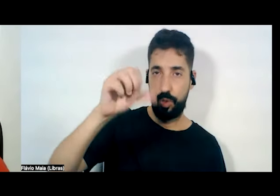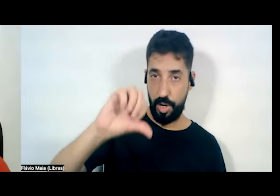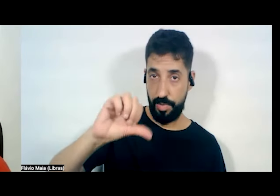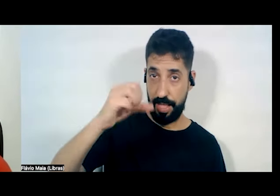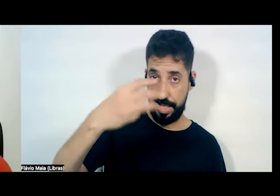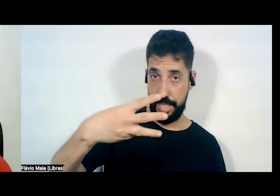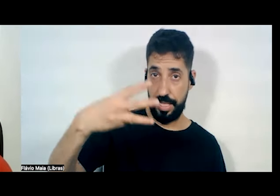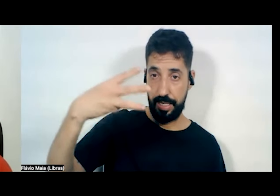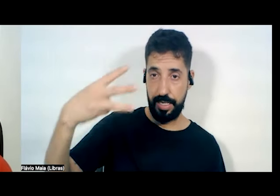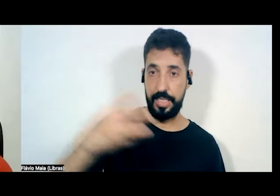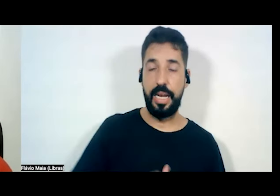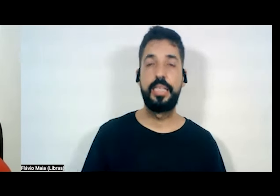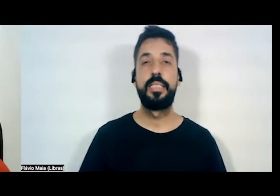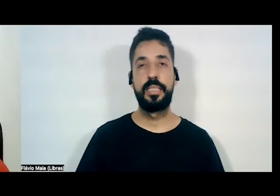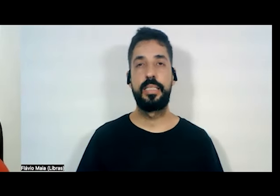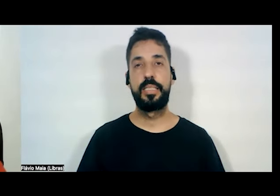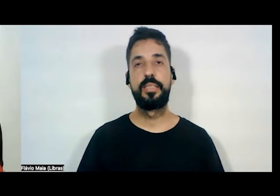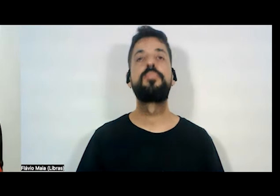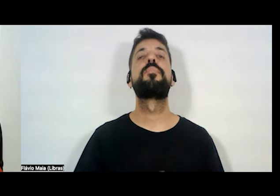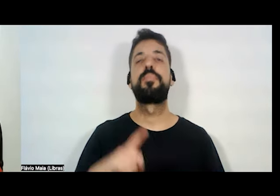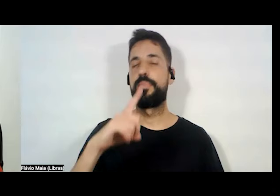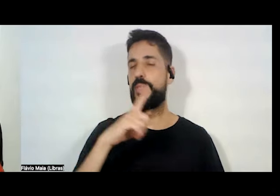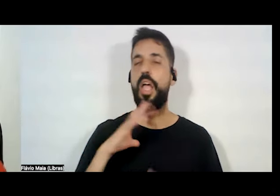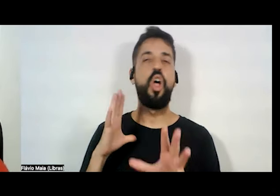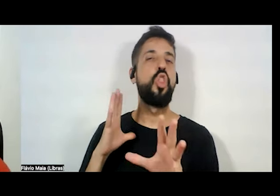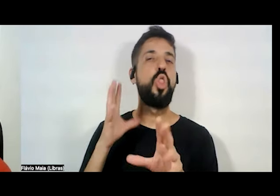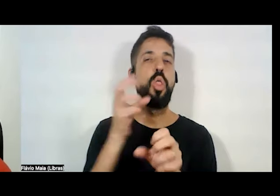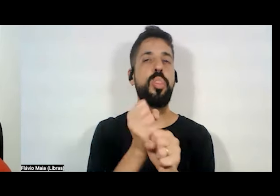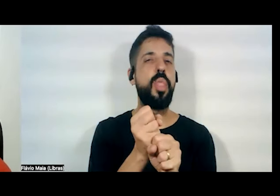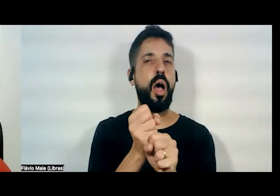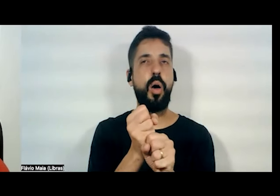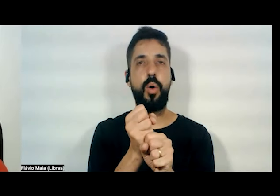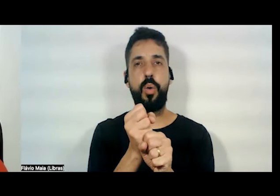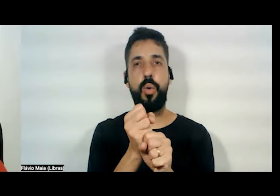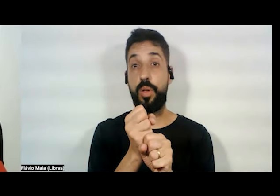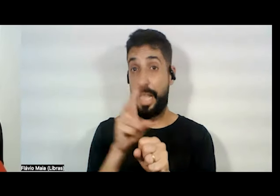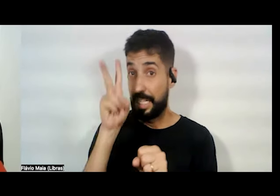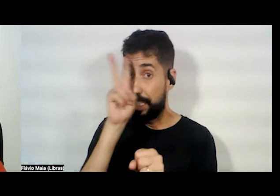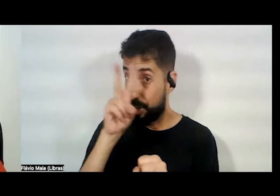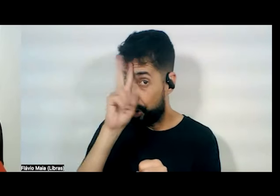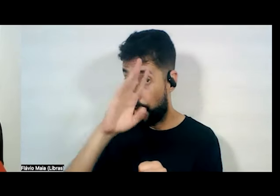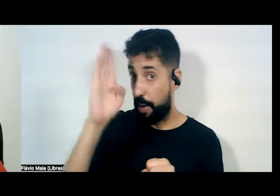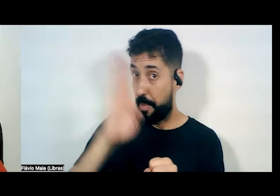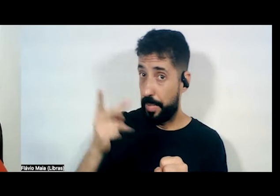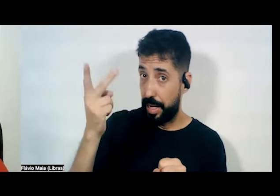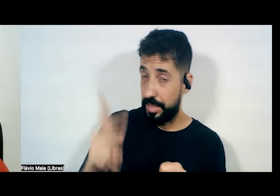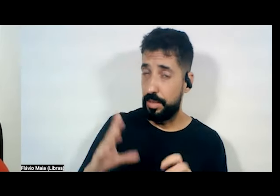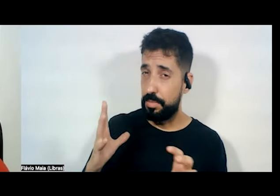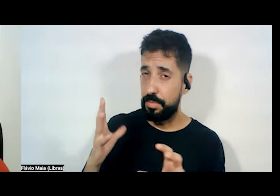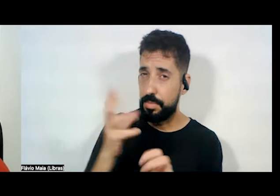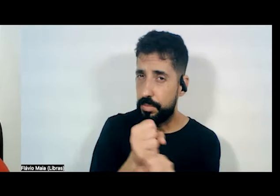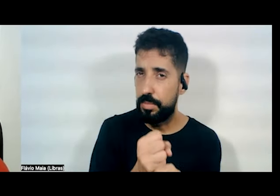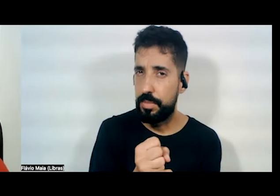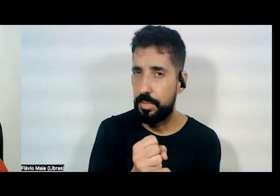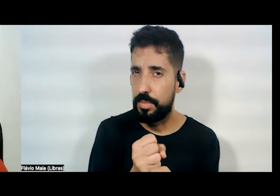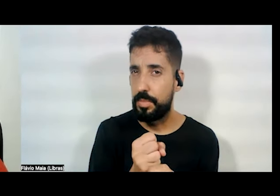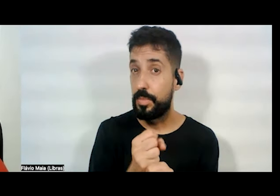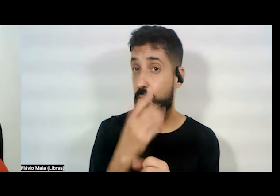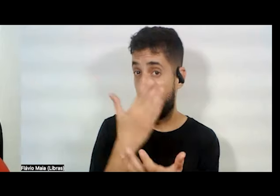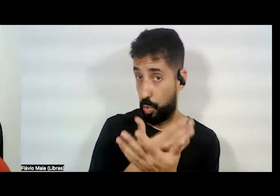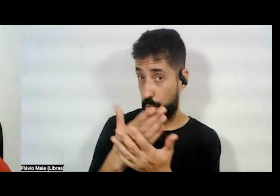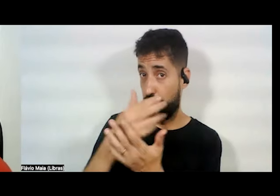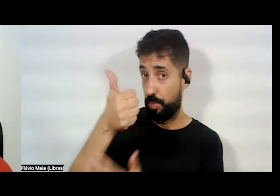nós tenhamos um total de apenas na história brasileira, desde 1933,